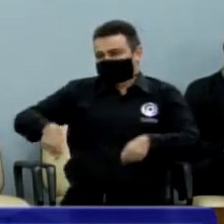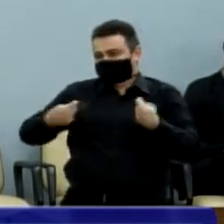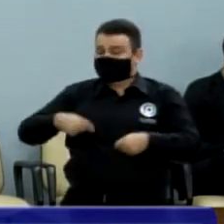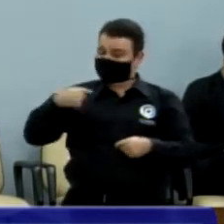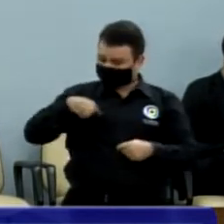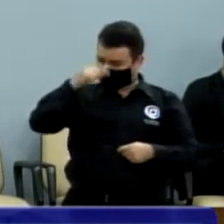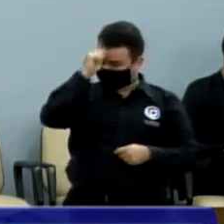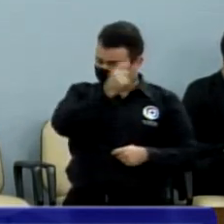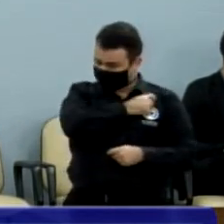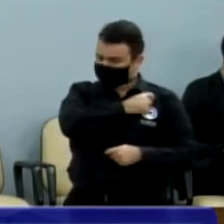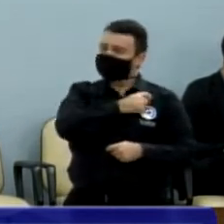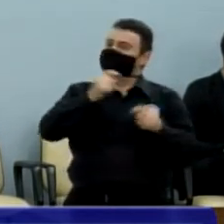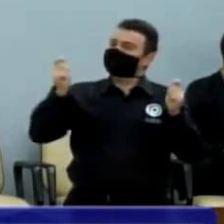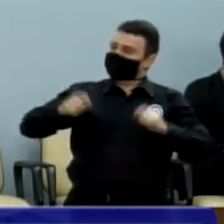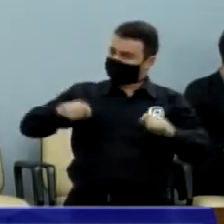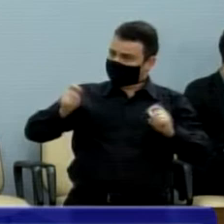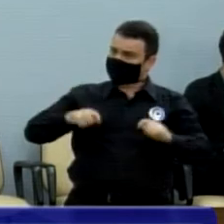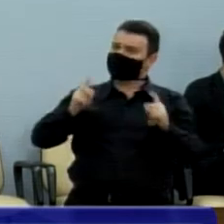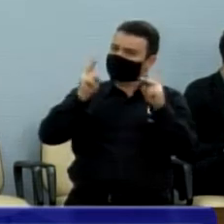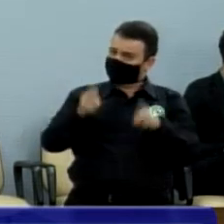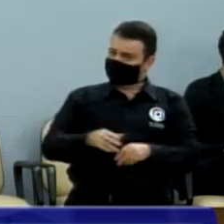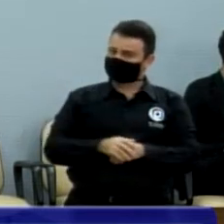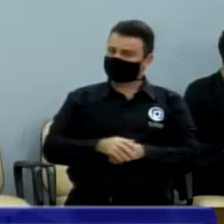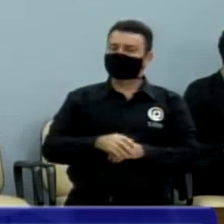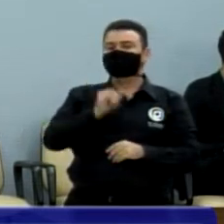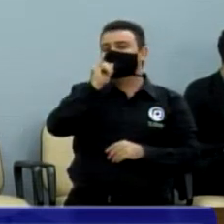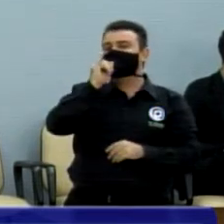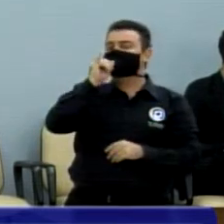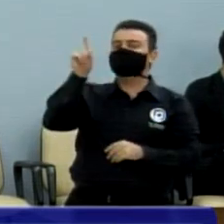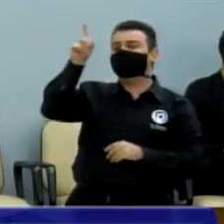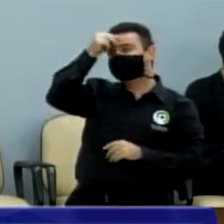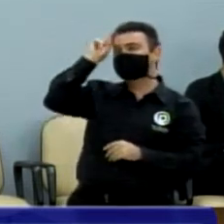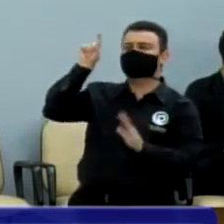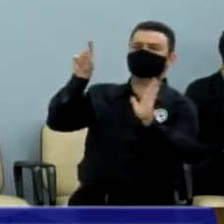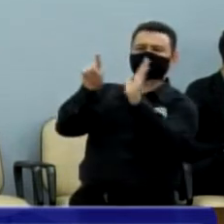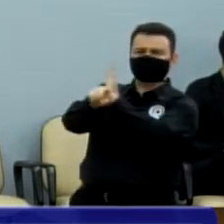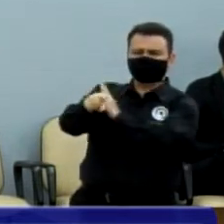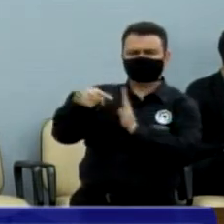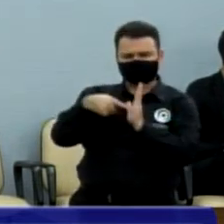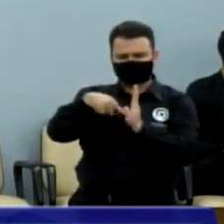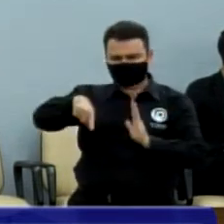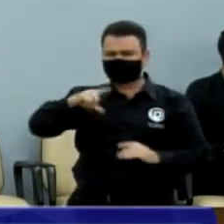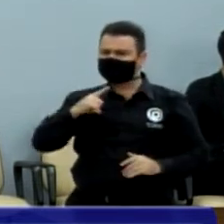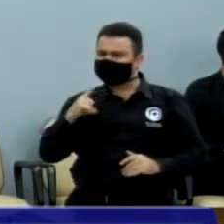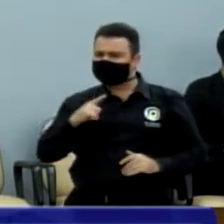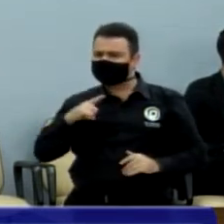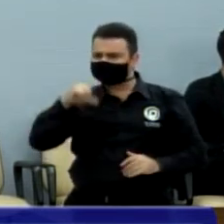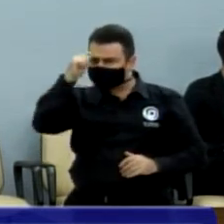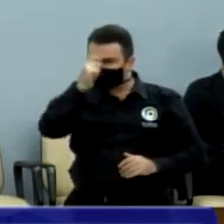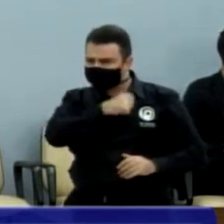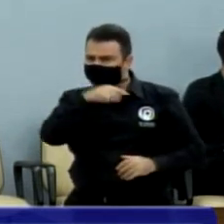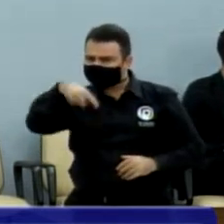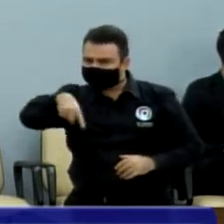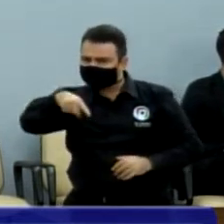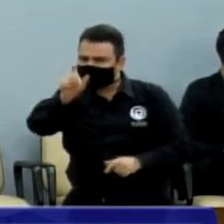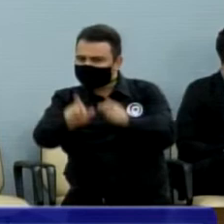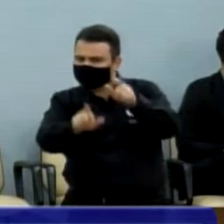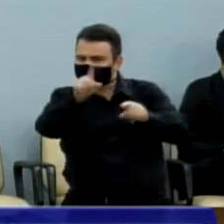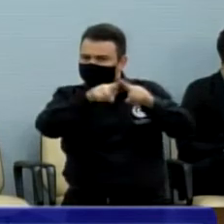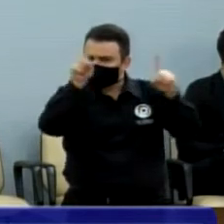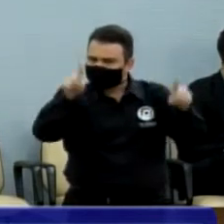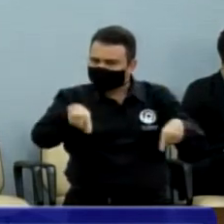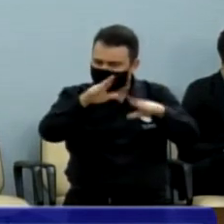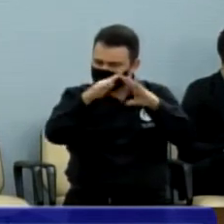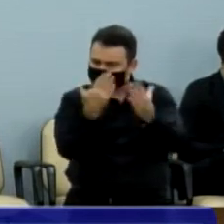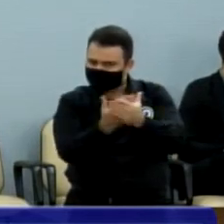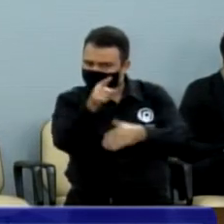requerimento ao Executivo questionando se essa lei foi colocada em prática, se aqui os funcionários estão capacitados para prestarem os